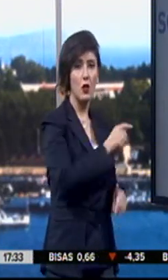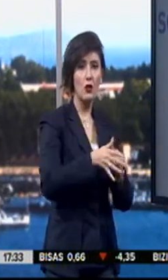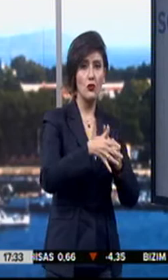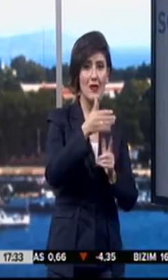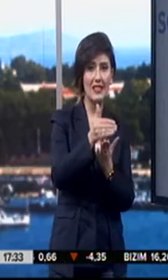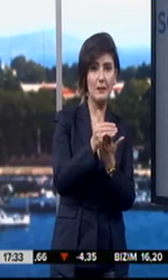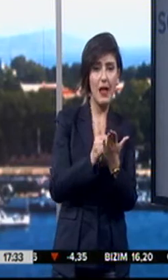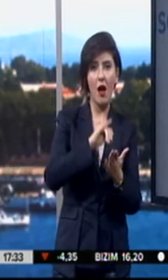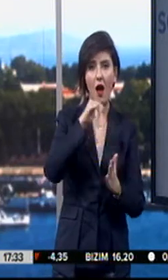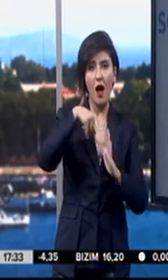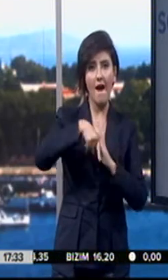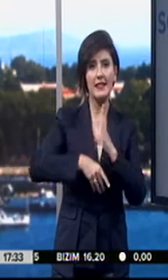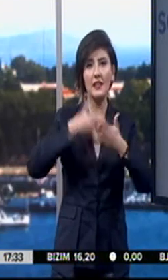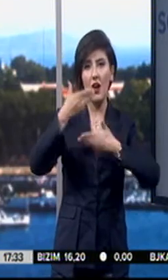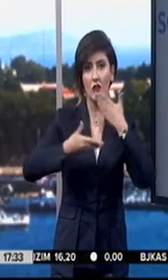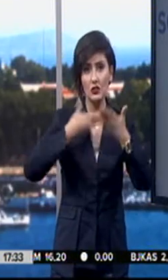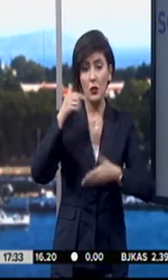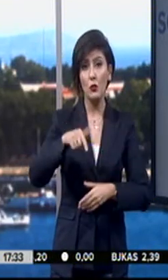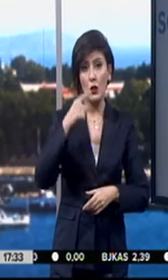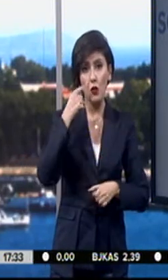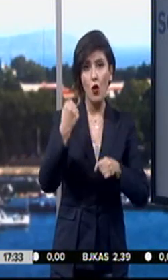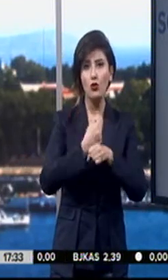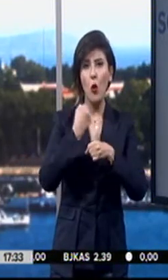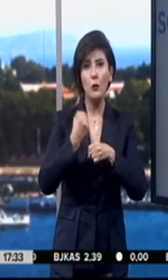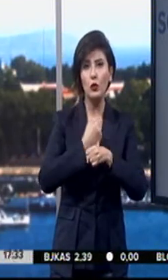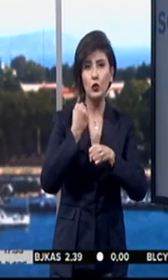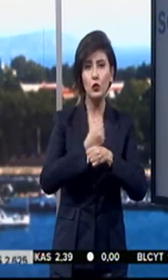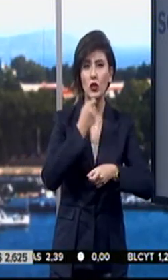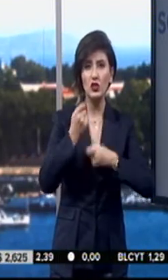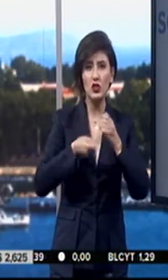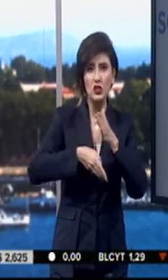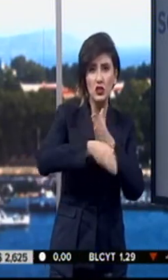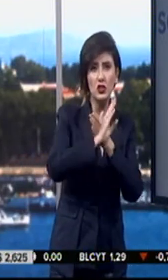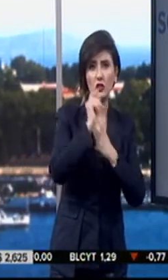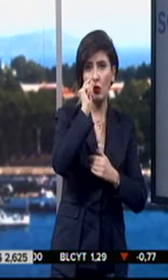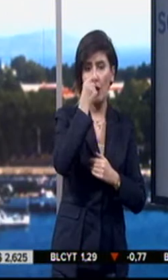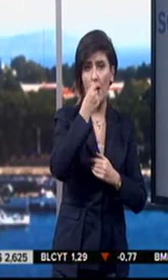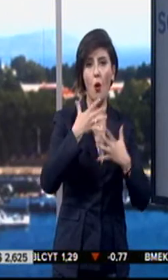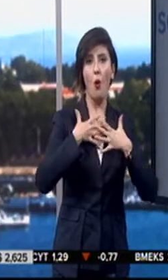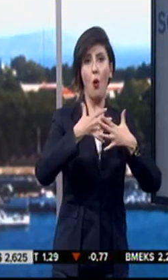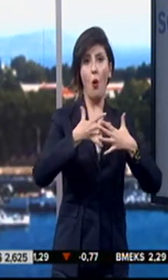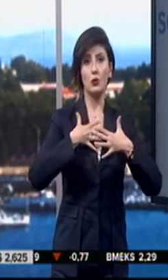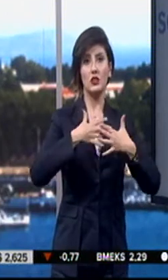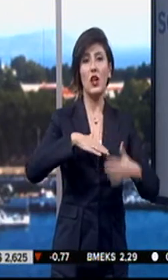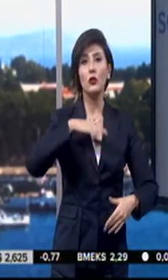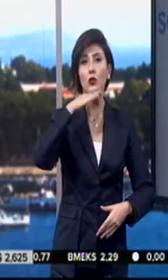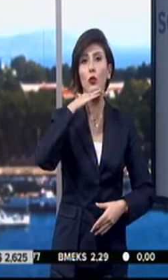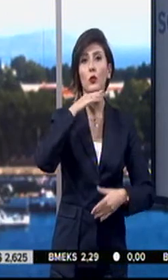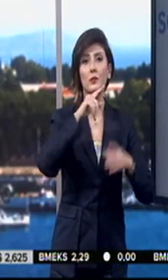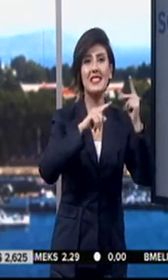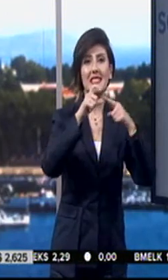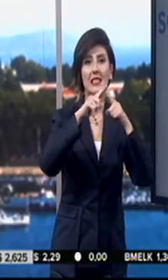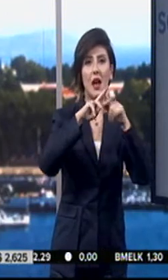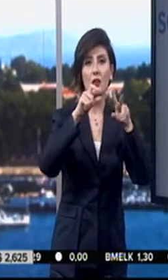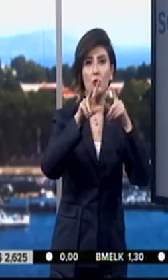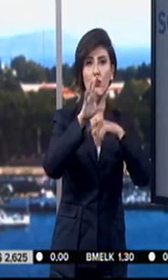yönetmeliğin ayrıntılarını açıkladı. Buna göre, kömür madenlerinde çıkışı kolaylaştıracak, oksijen dolum istasyonları